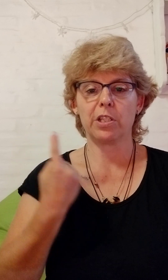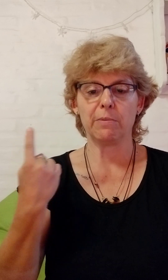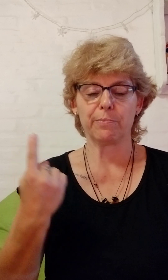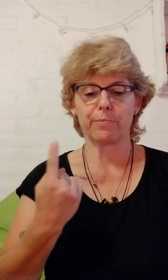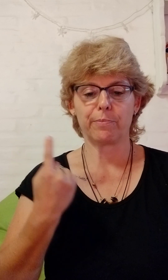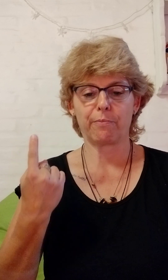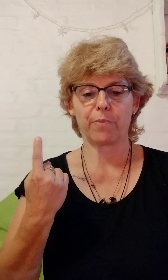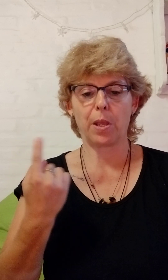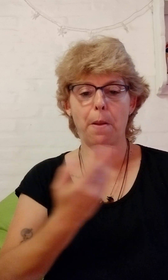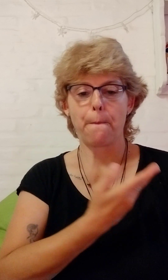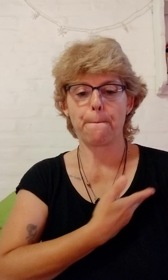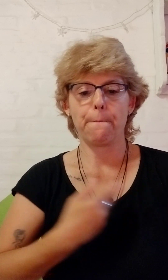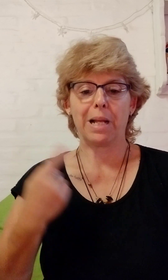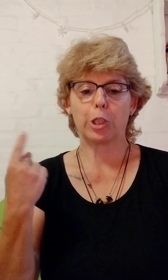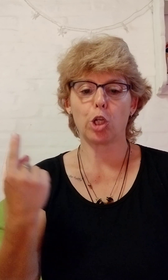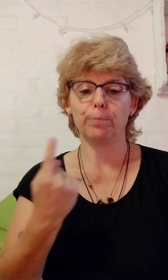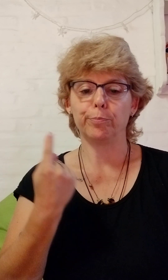así. Patrón.